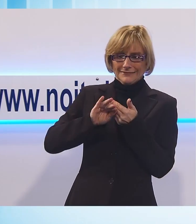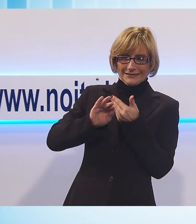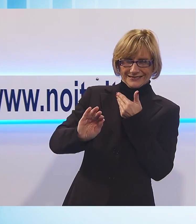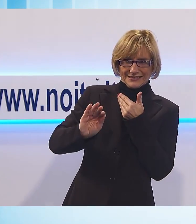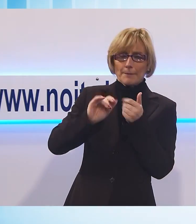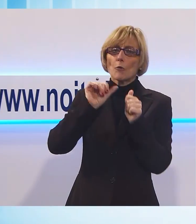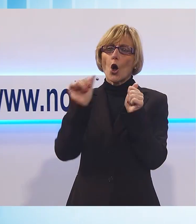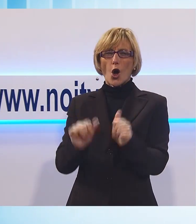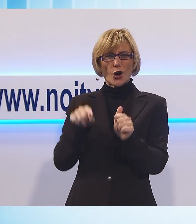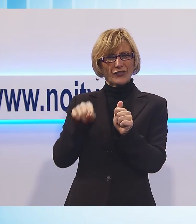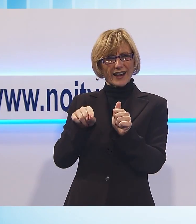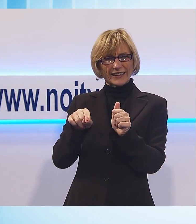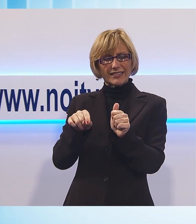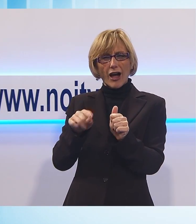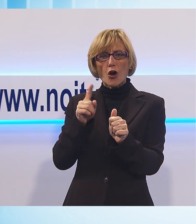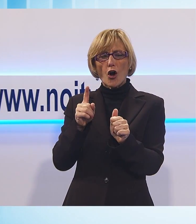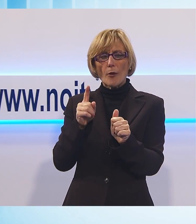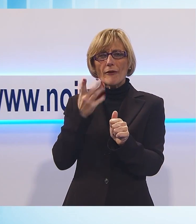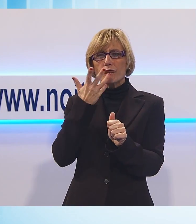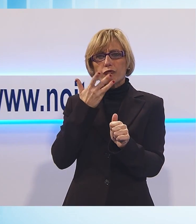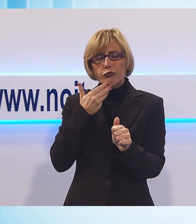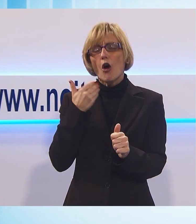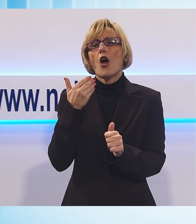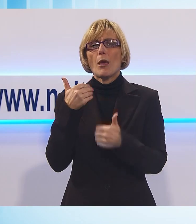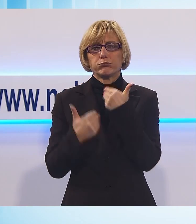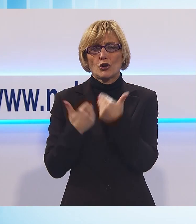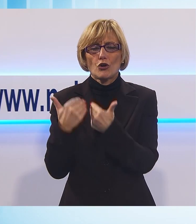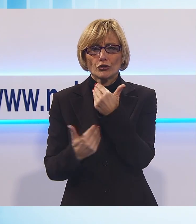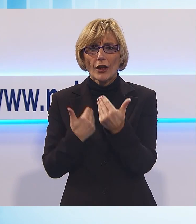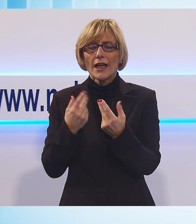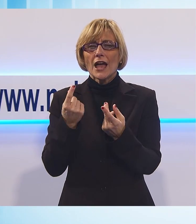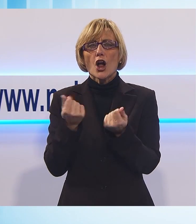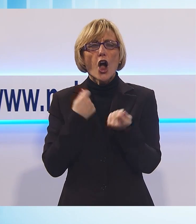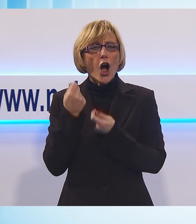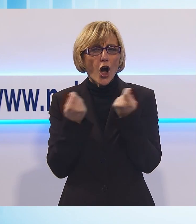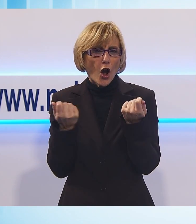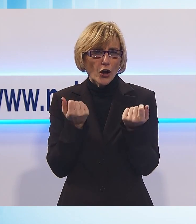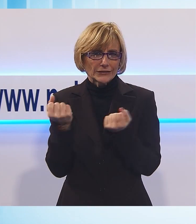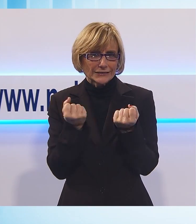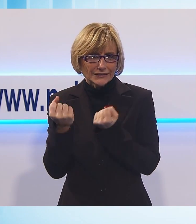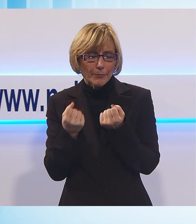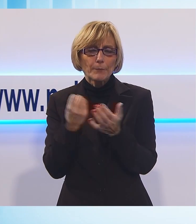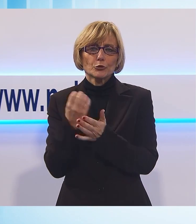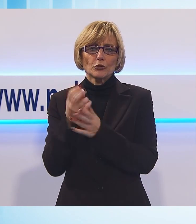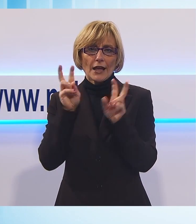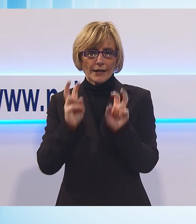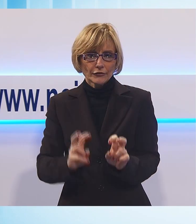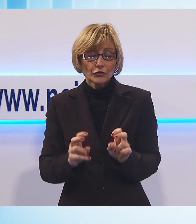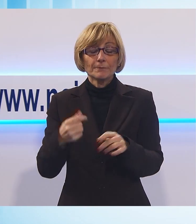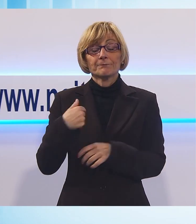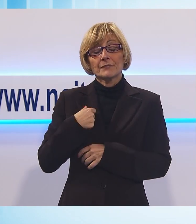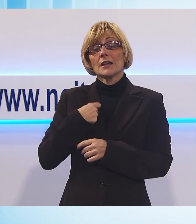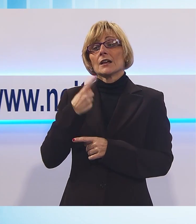modalità con cui la stessa azienda intende procedere per contenere i costi legati alla produzione di energia, dando un giudizio